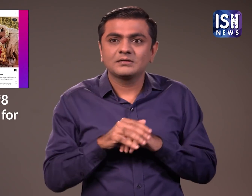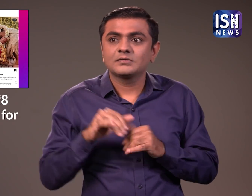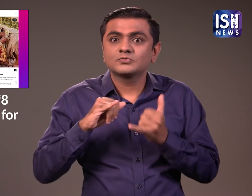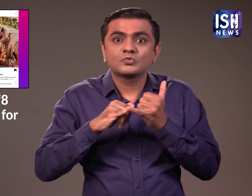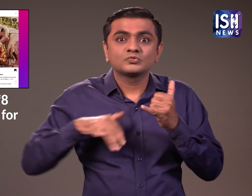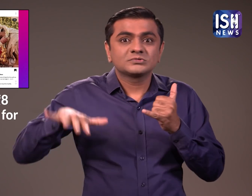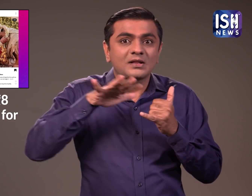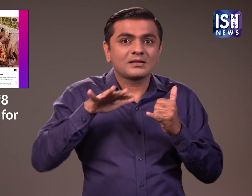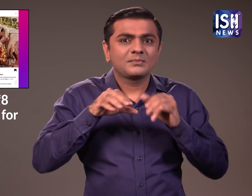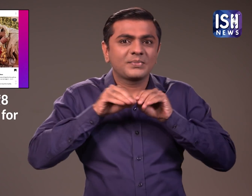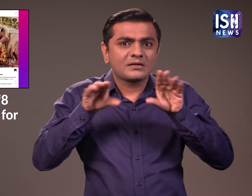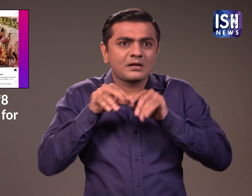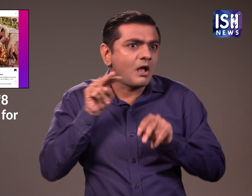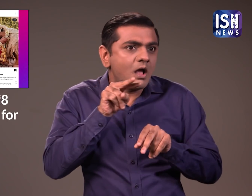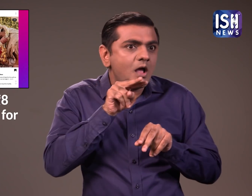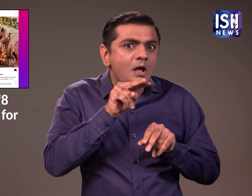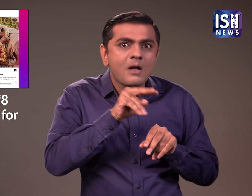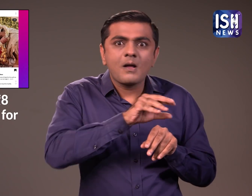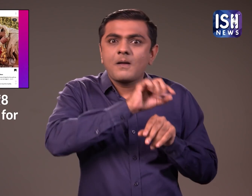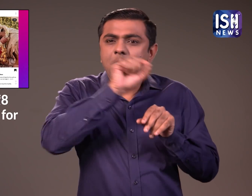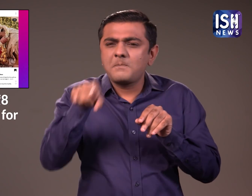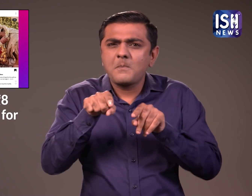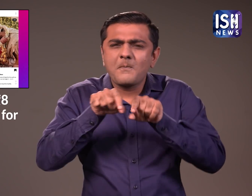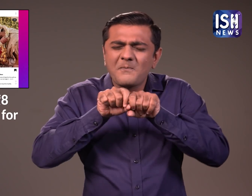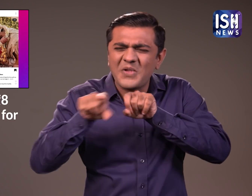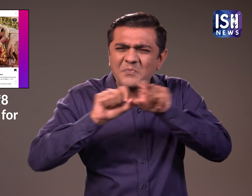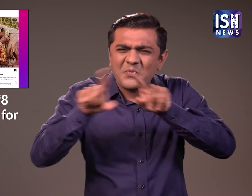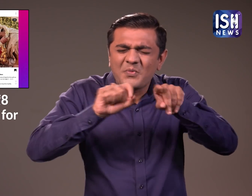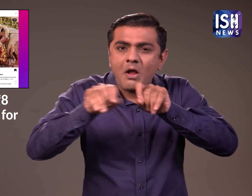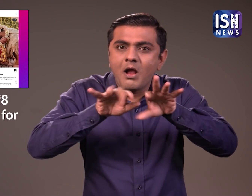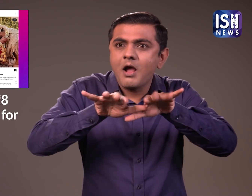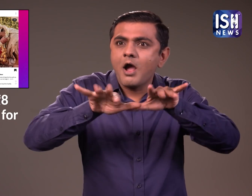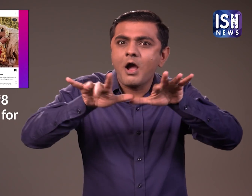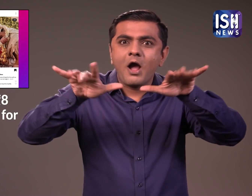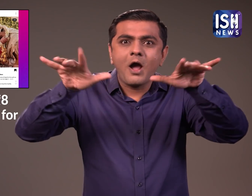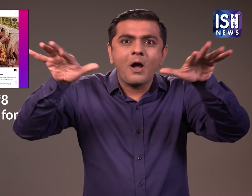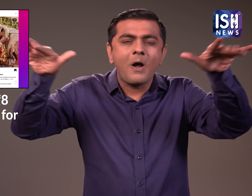विक्की कत्रीना की शादी को लेकर सोशल मीडिया पर अफरा तफरी मज गई